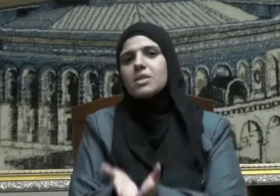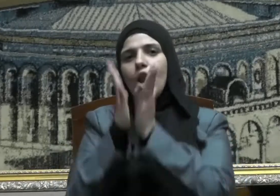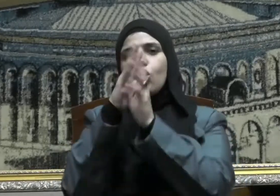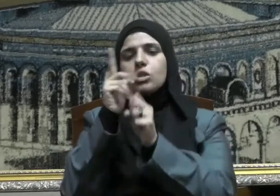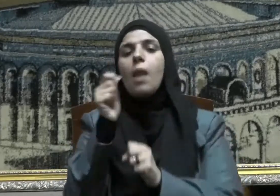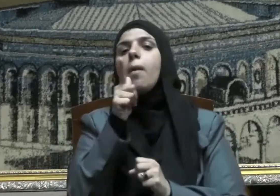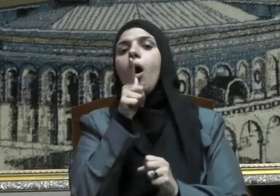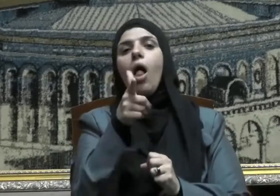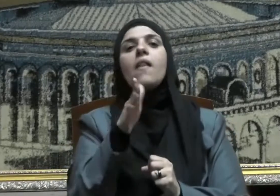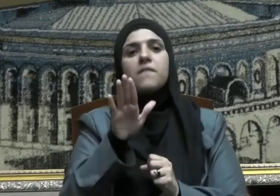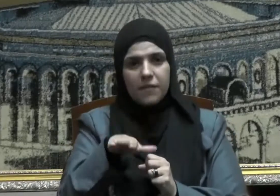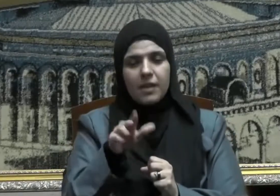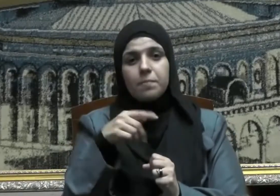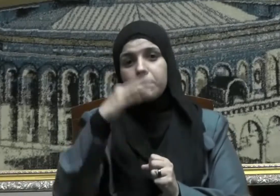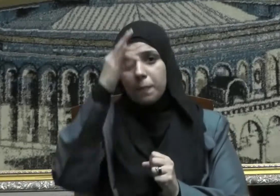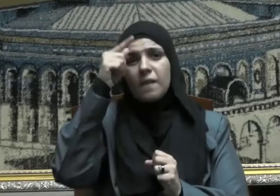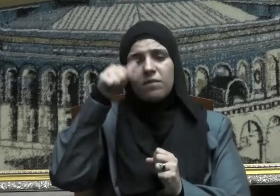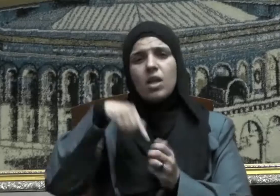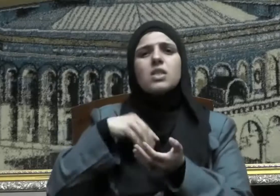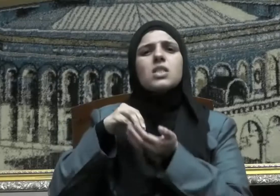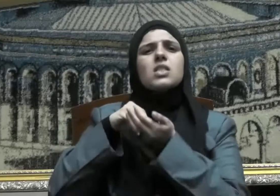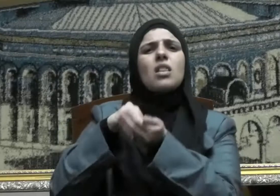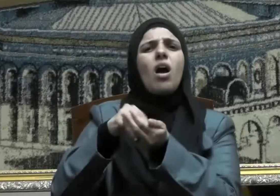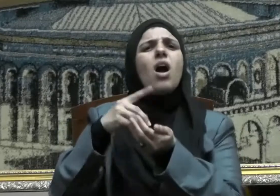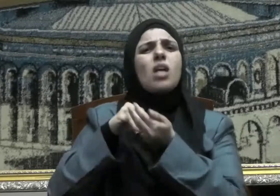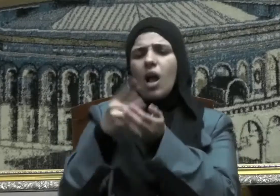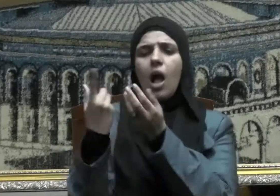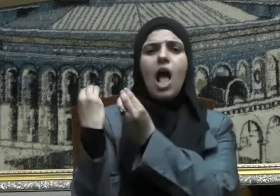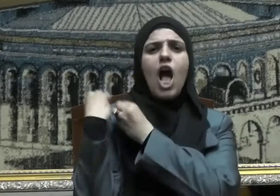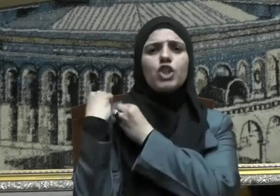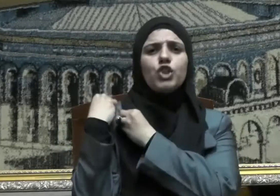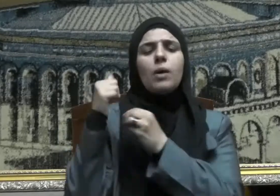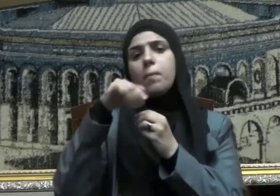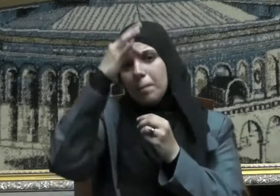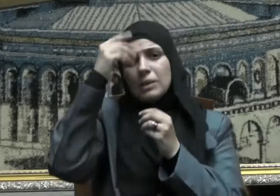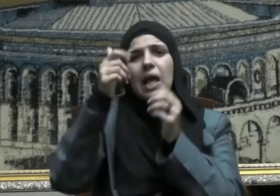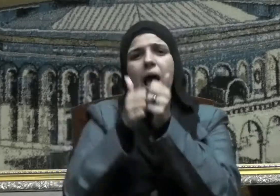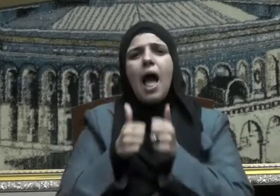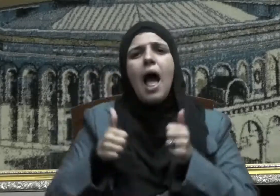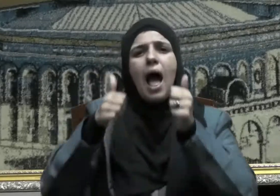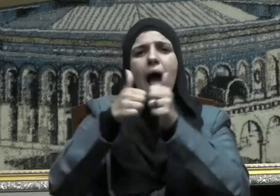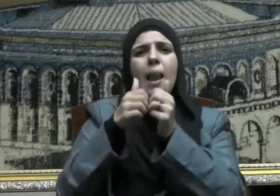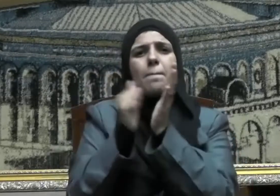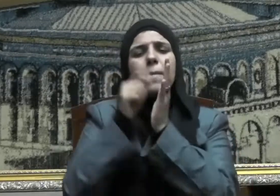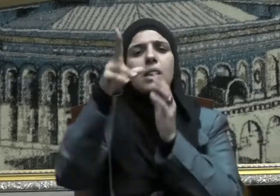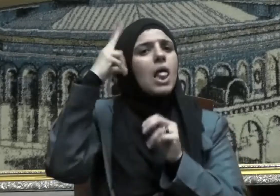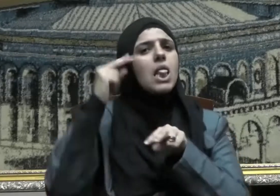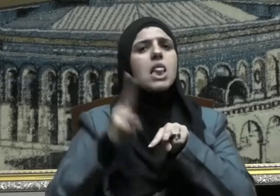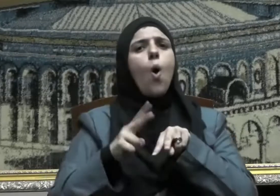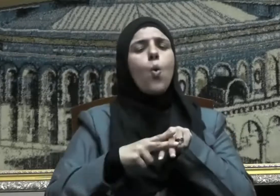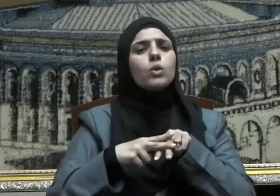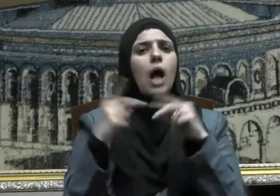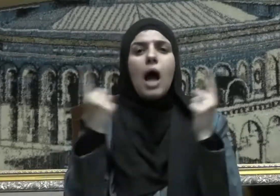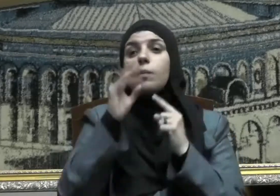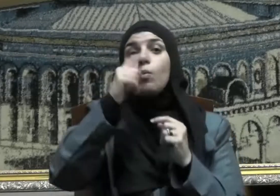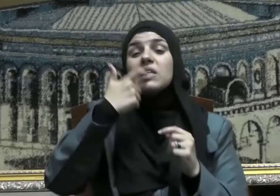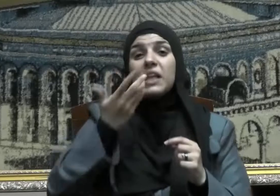الله صلى الله عليه وسلم تصدق صدقة على أهل بيت من اليهود